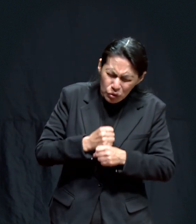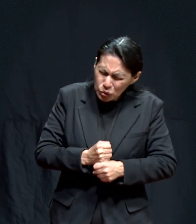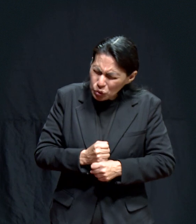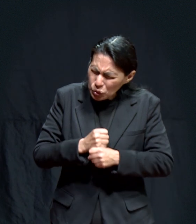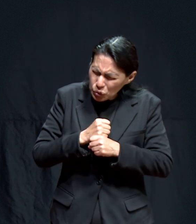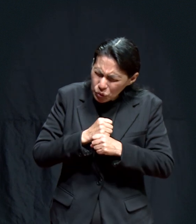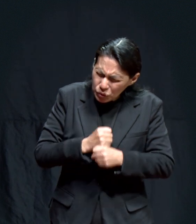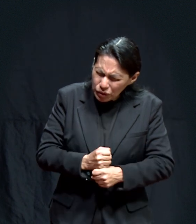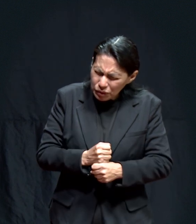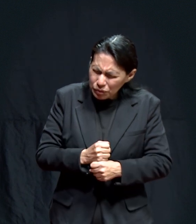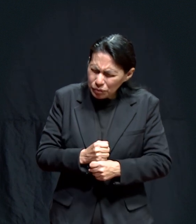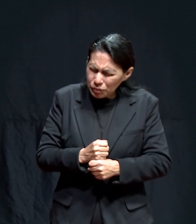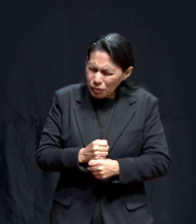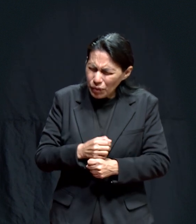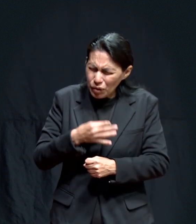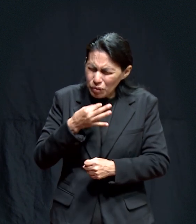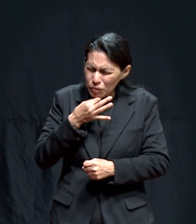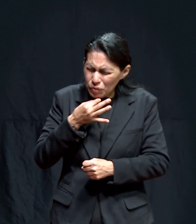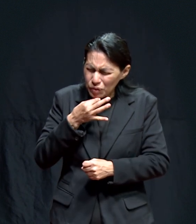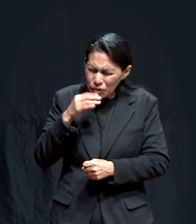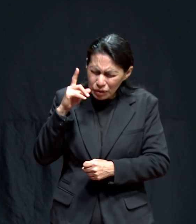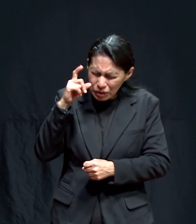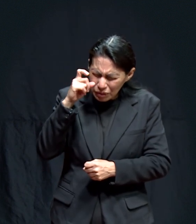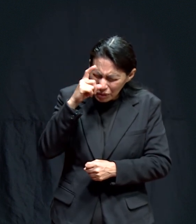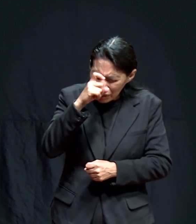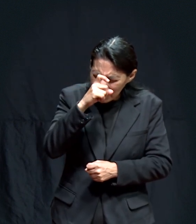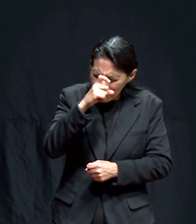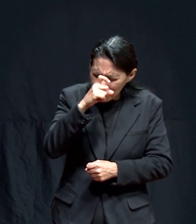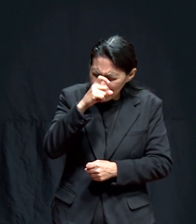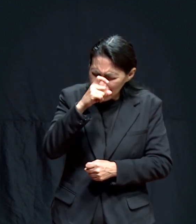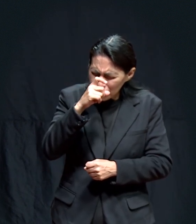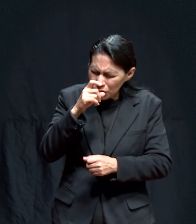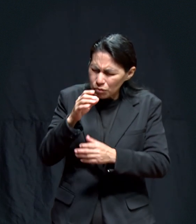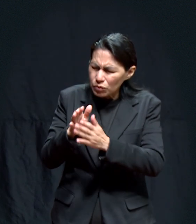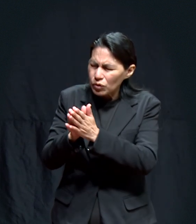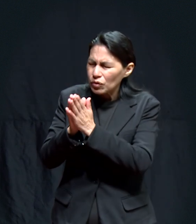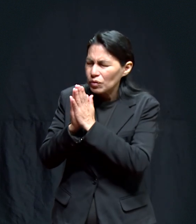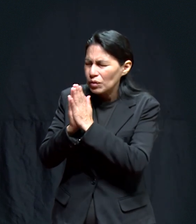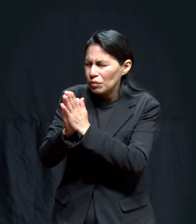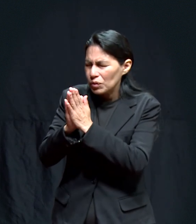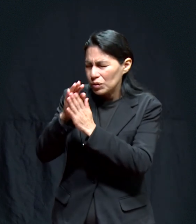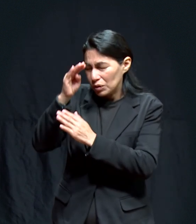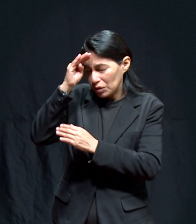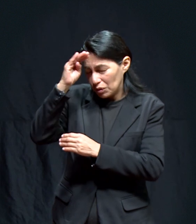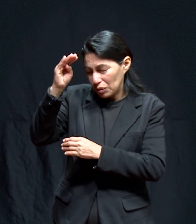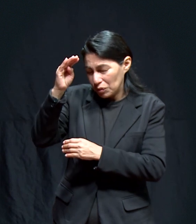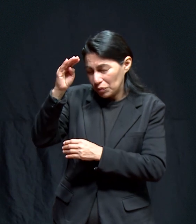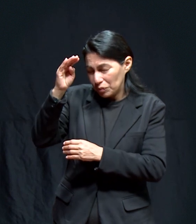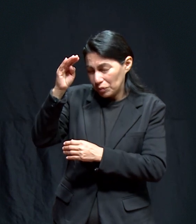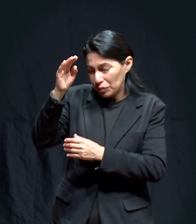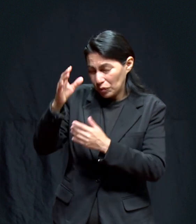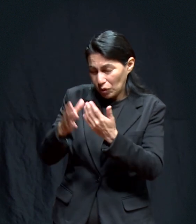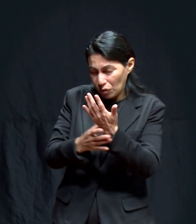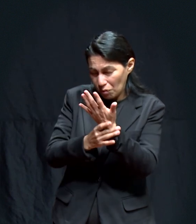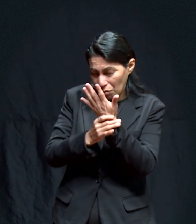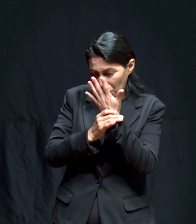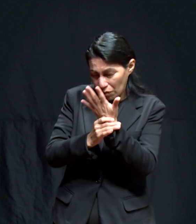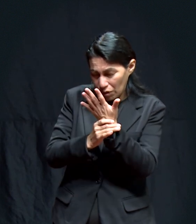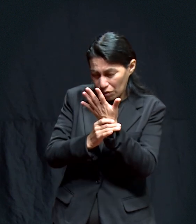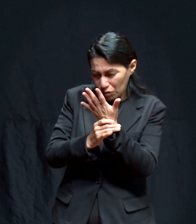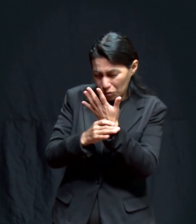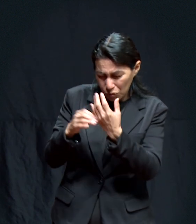lecho Del dolor Si están En momentos difíciles Eterno Señor Tu mano